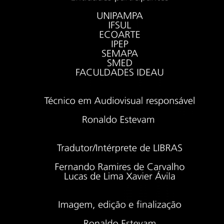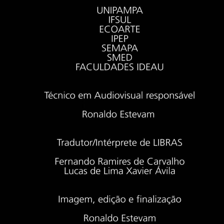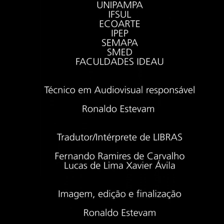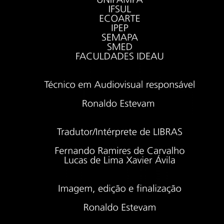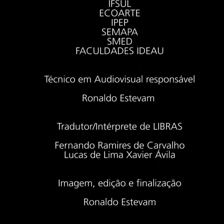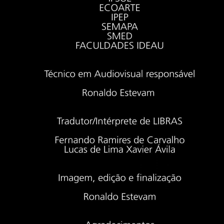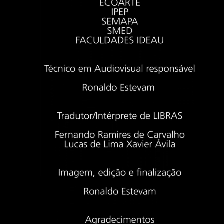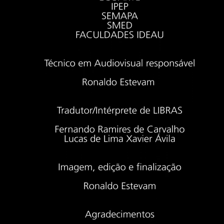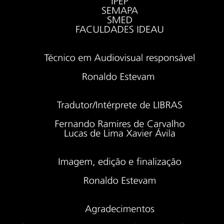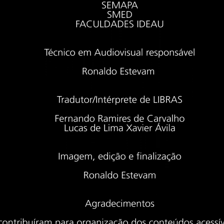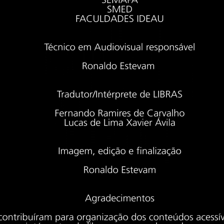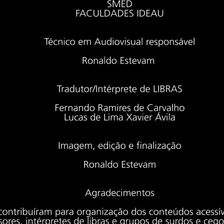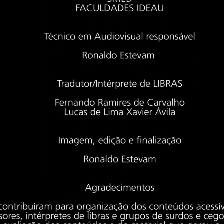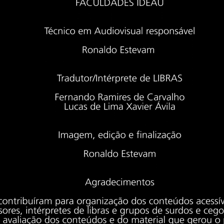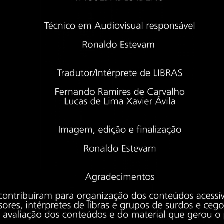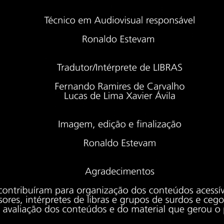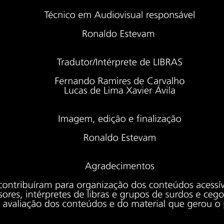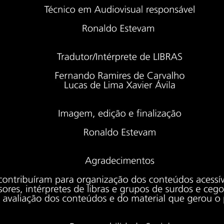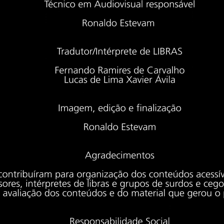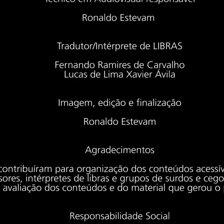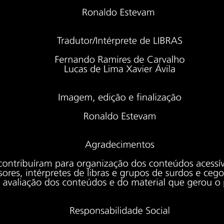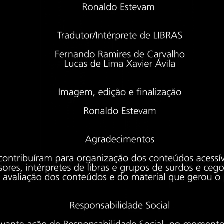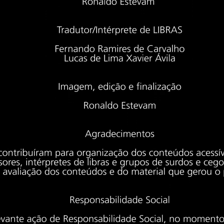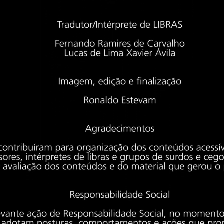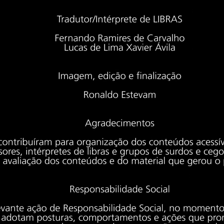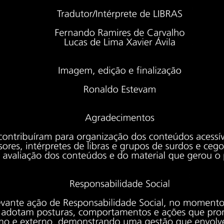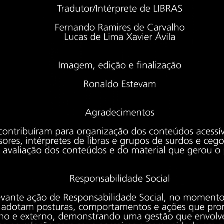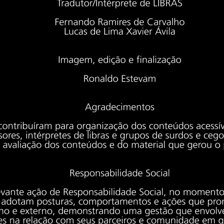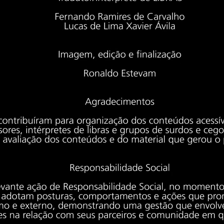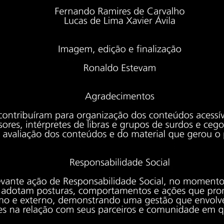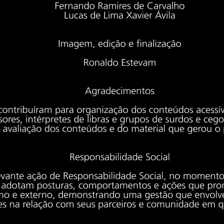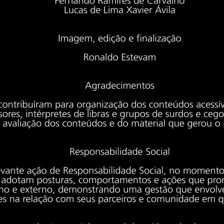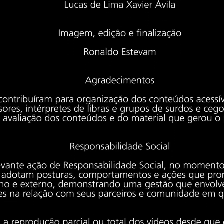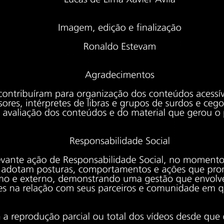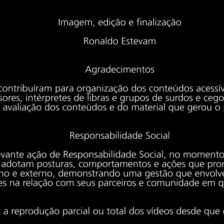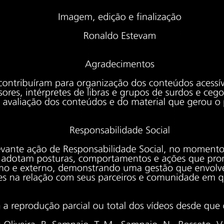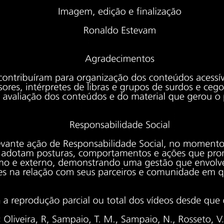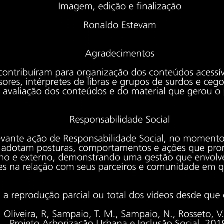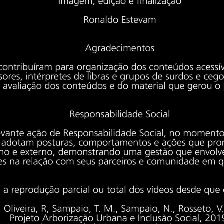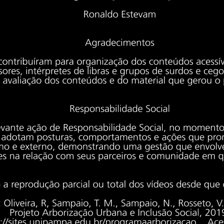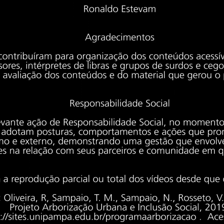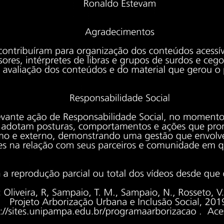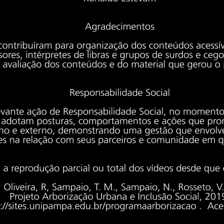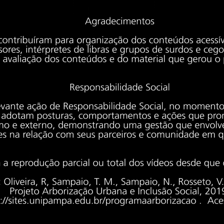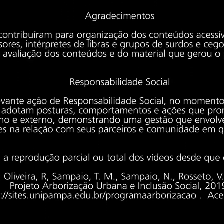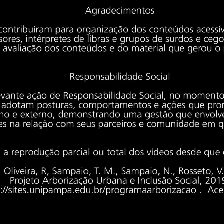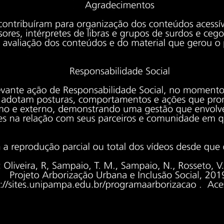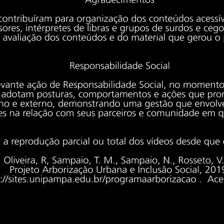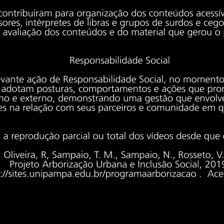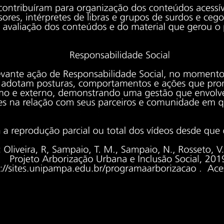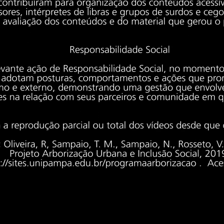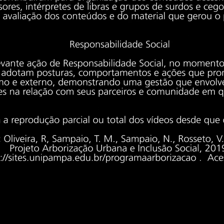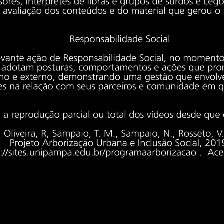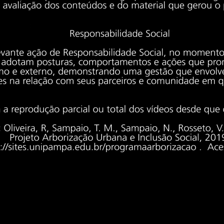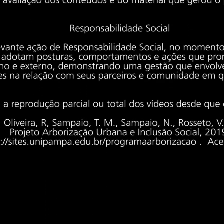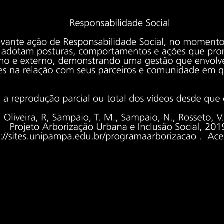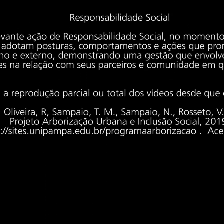adoram